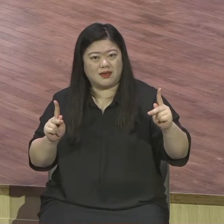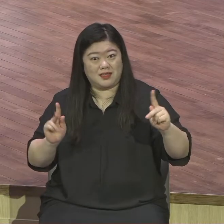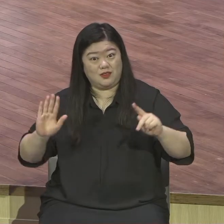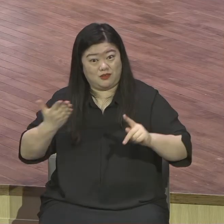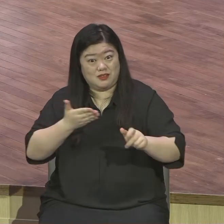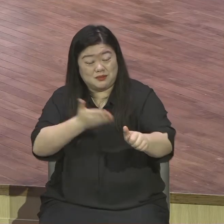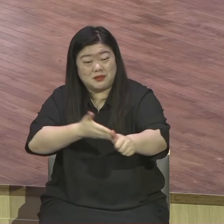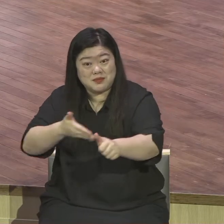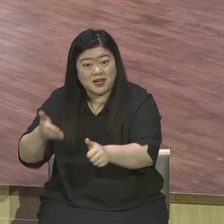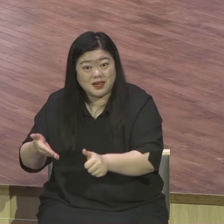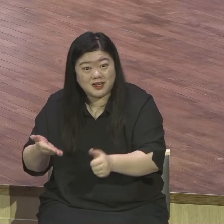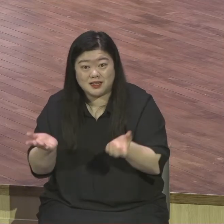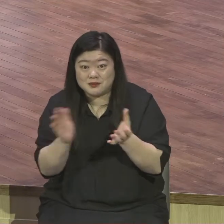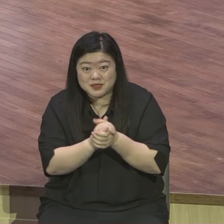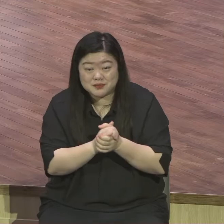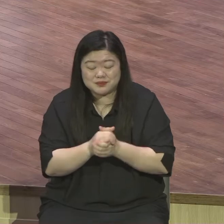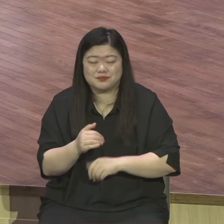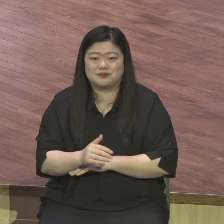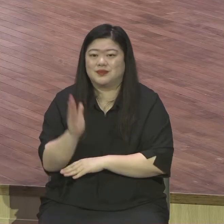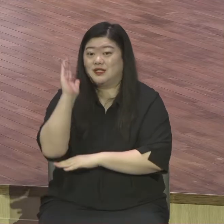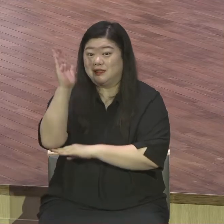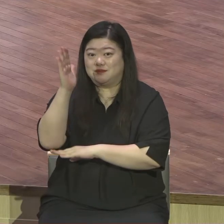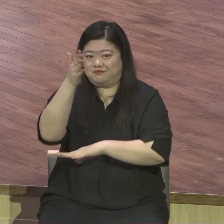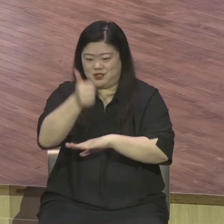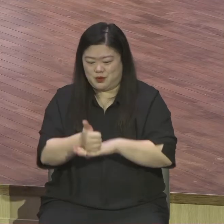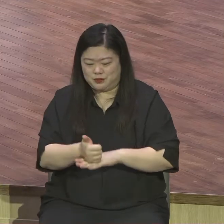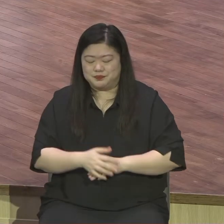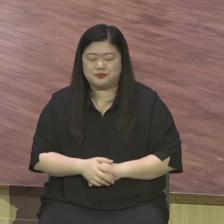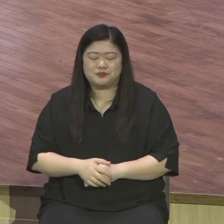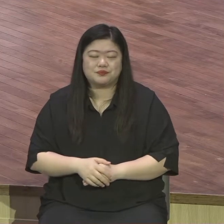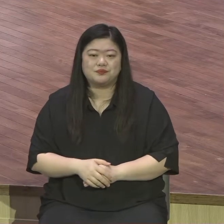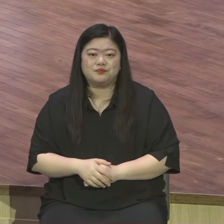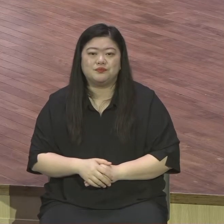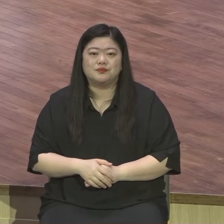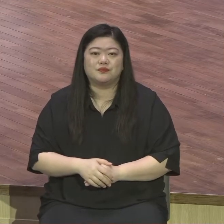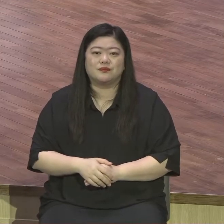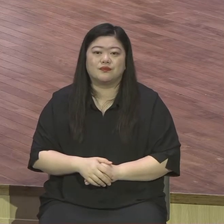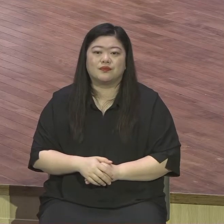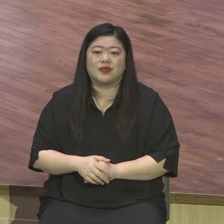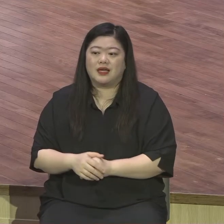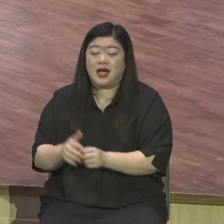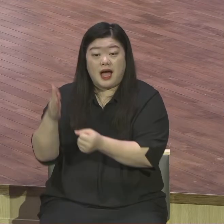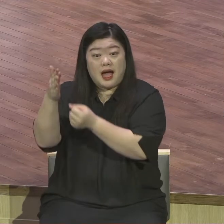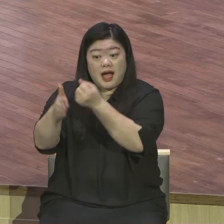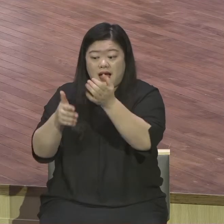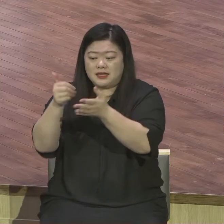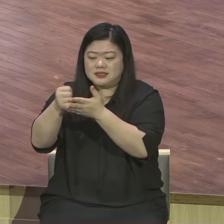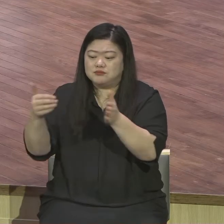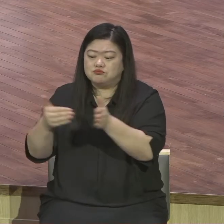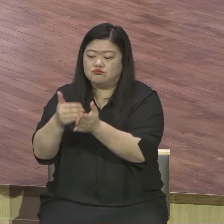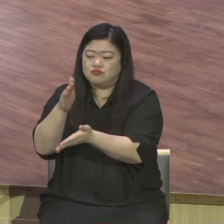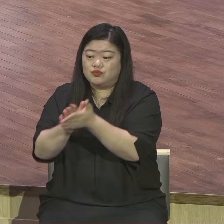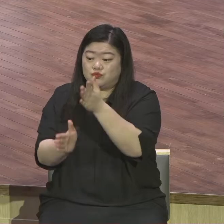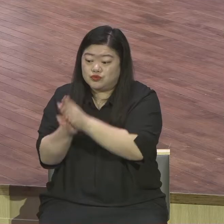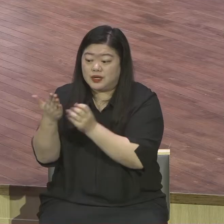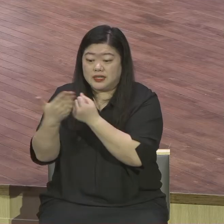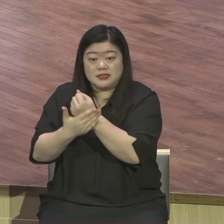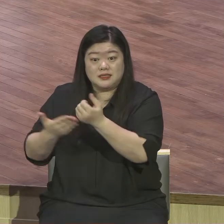결론입니다 오늘 말씀을 마무리하면서 하나님의 무한 은혜를 체험한 우리가 절대